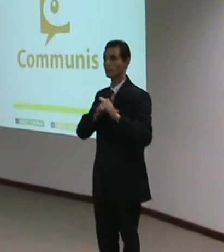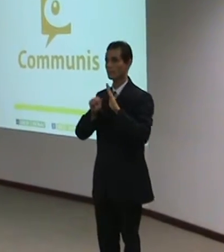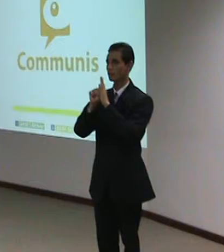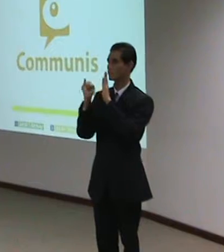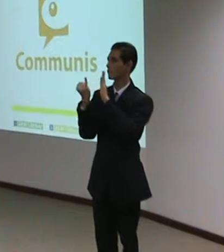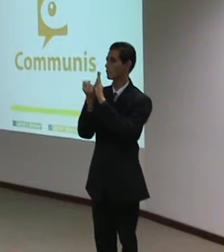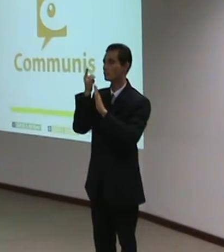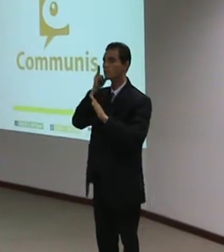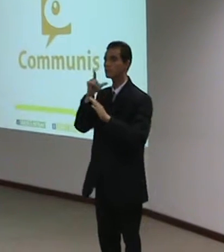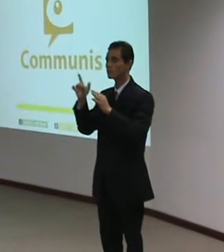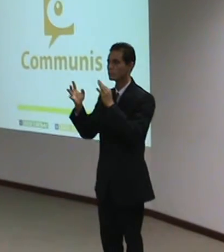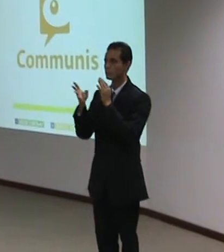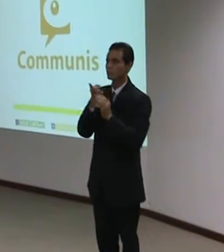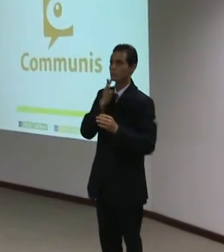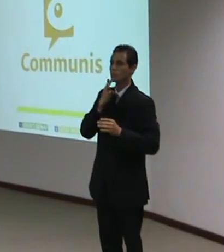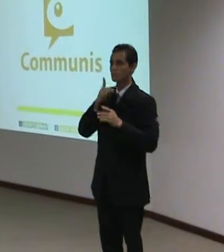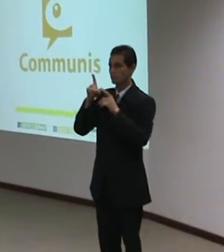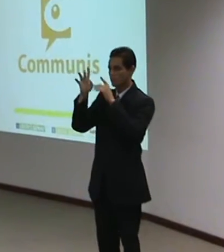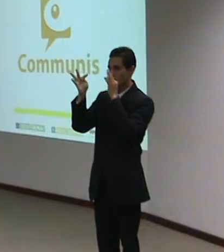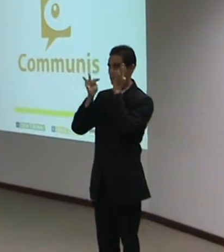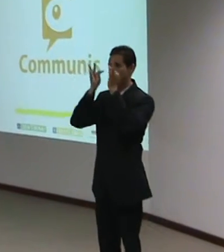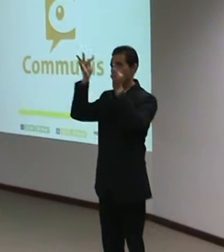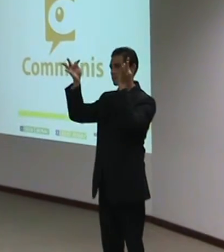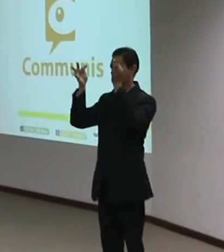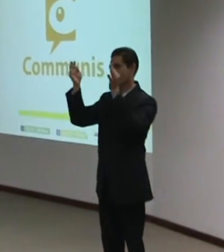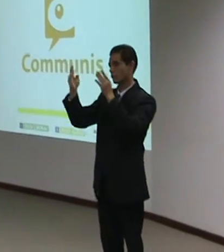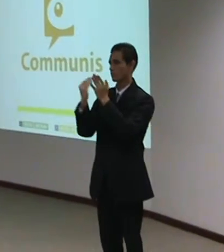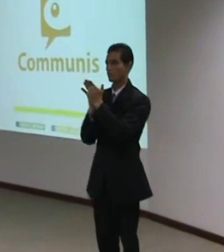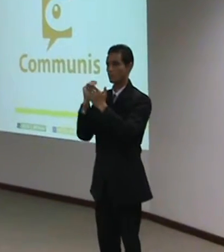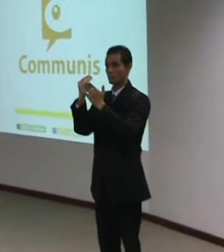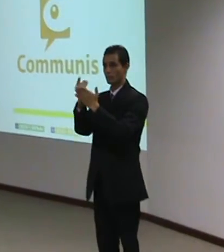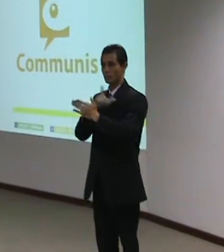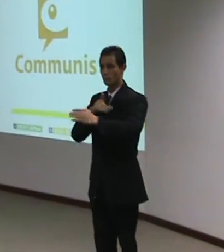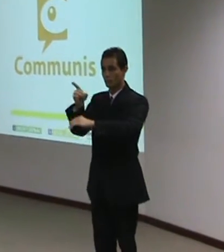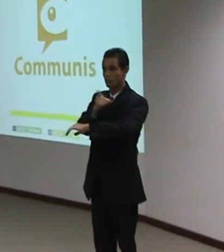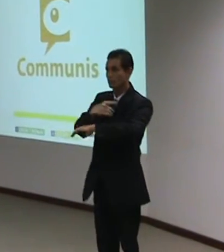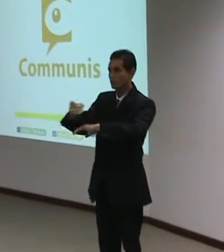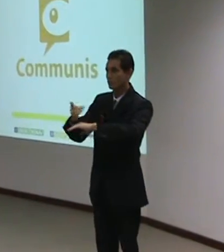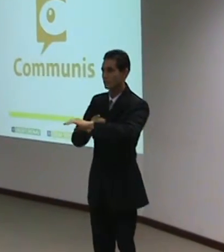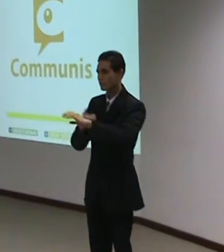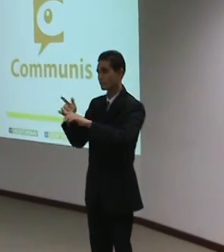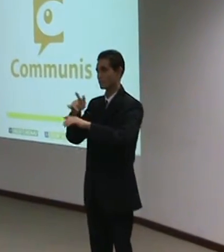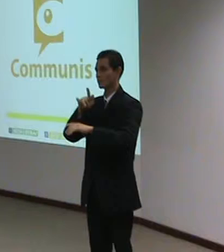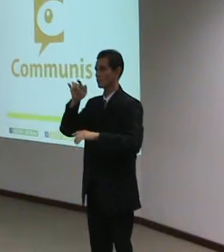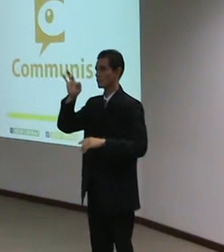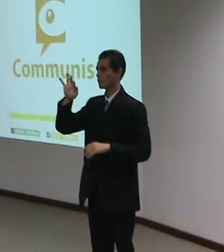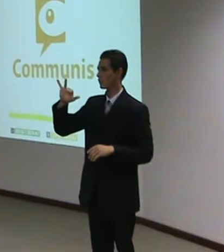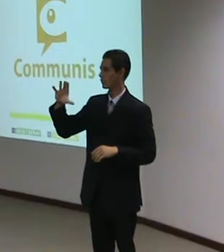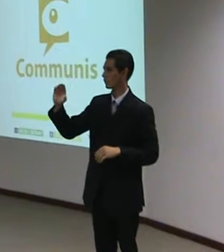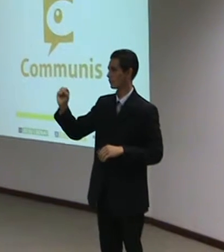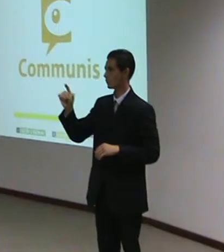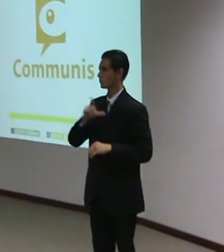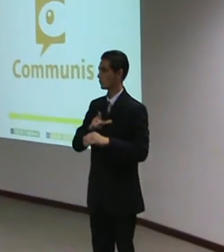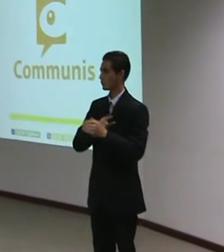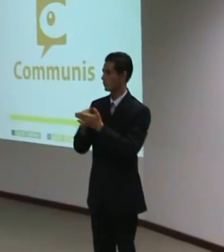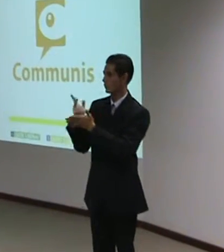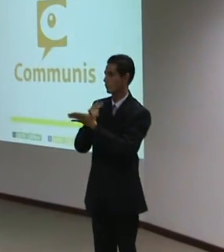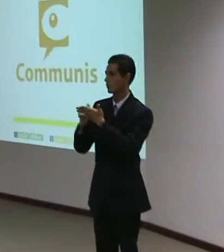técnico na área de engenharia, gestão e design gráfico E o SESI com o conhecimento na área de responsabilidade social